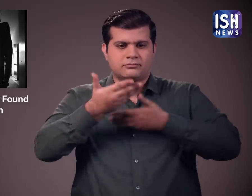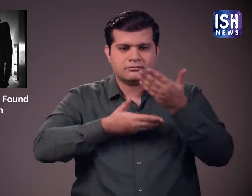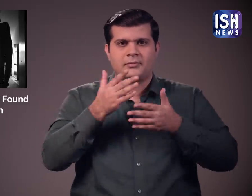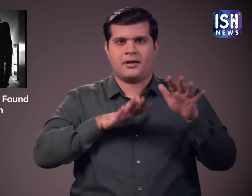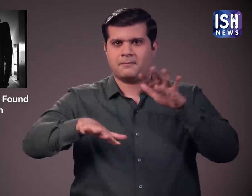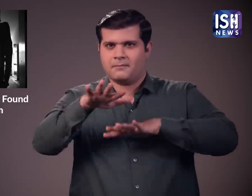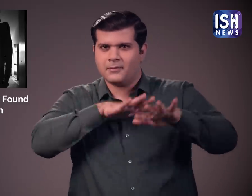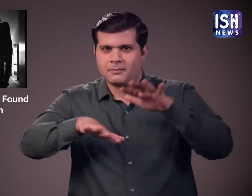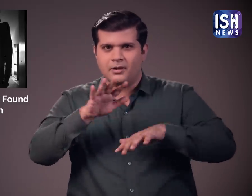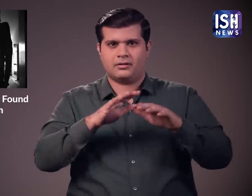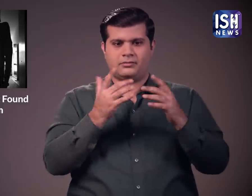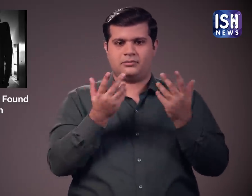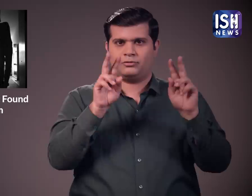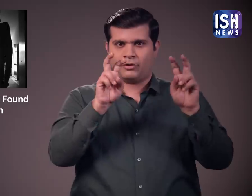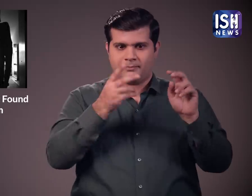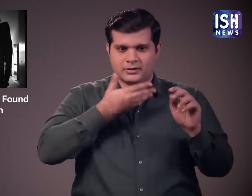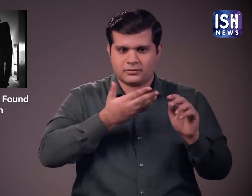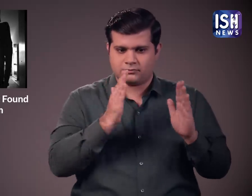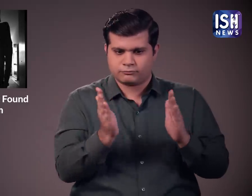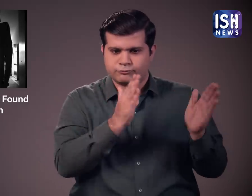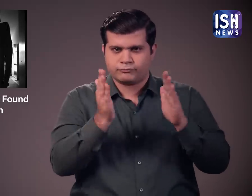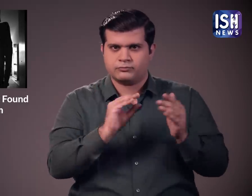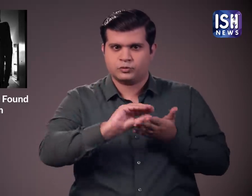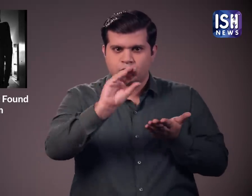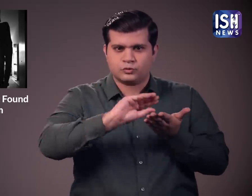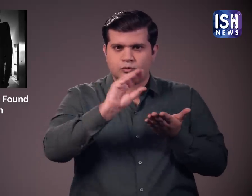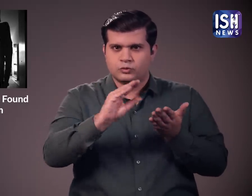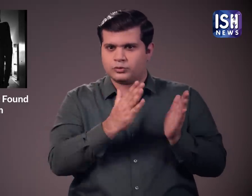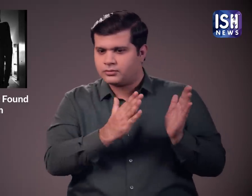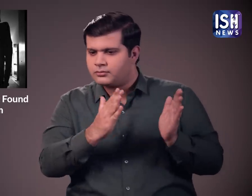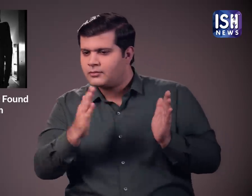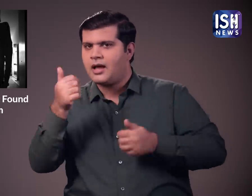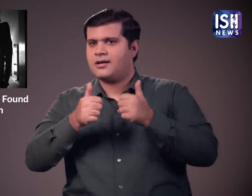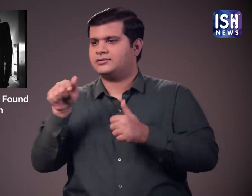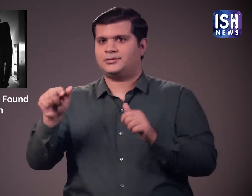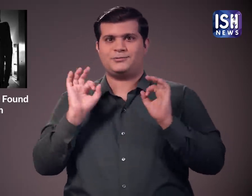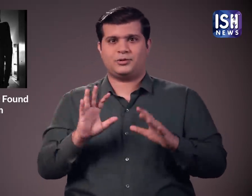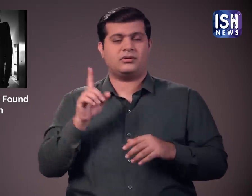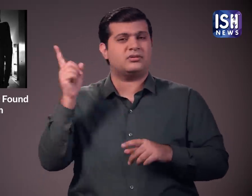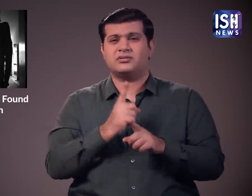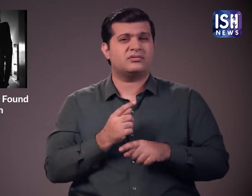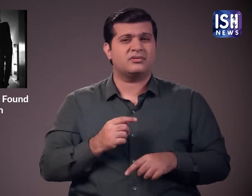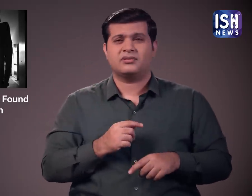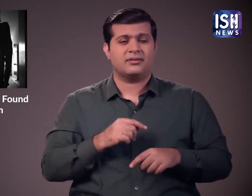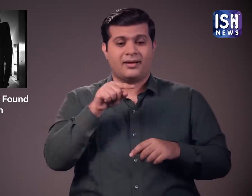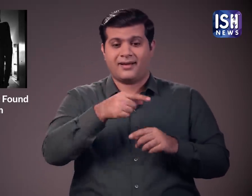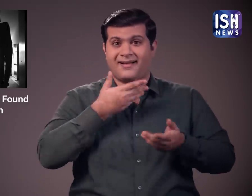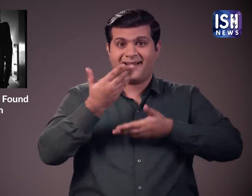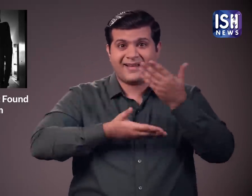है। हाला की शिक्षक शुरू में